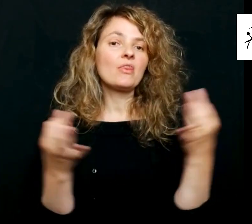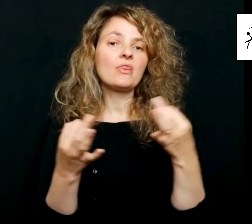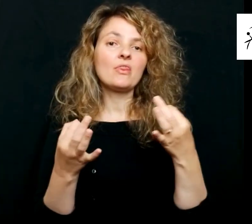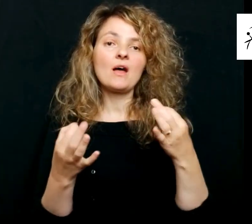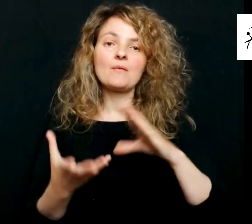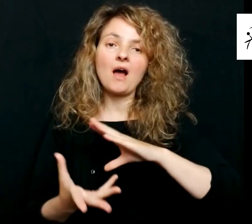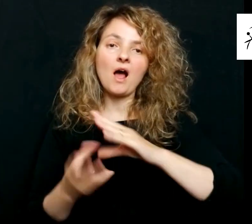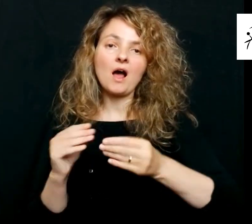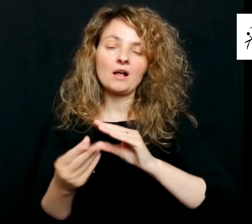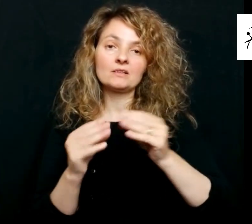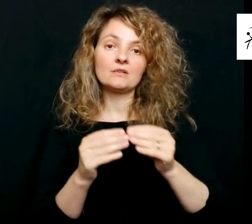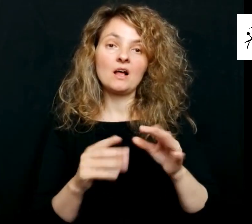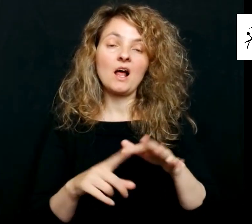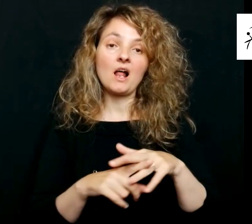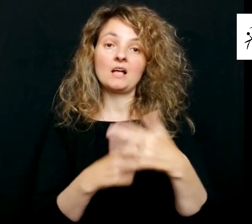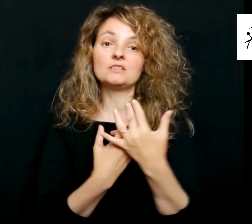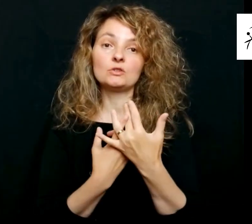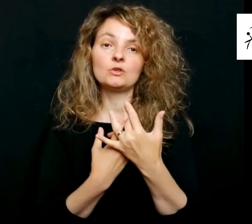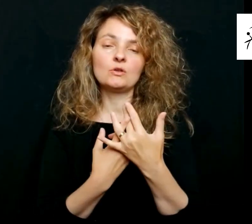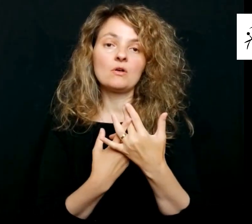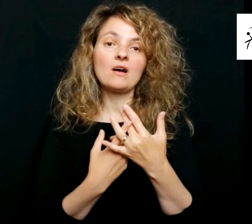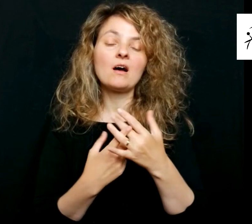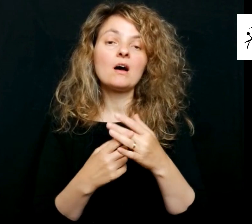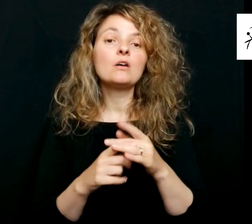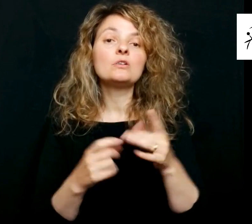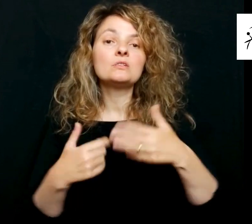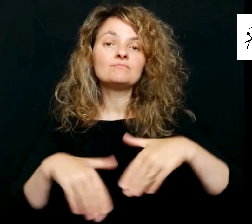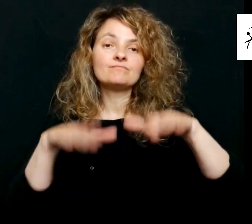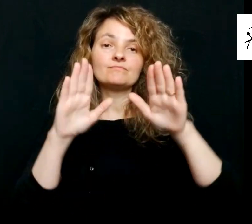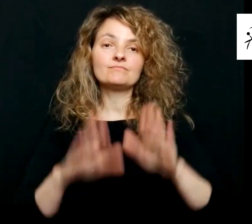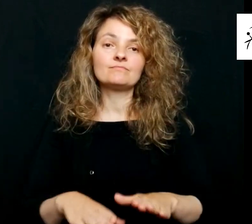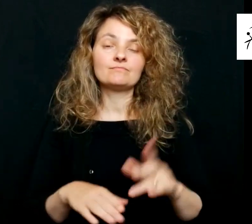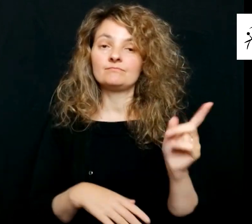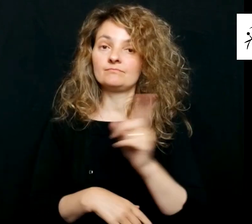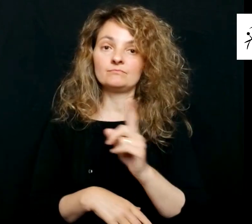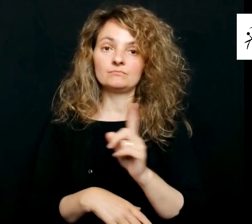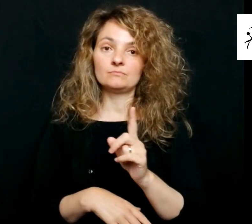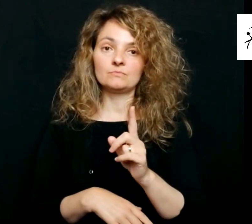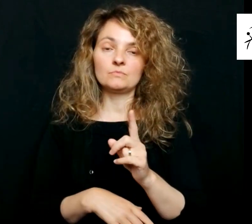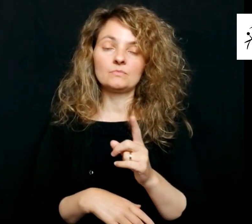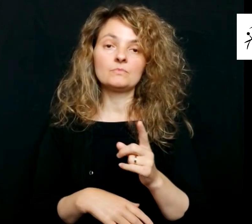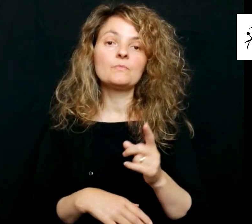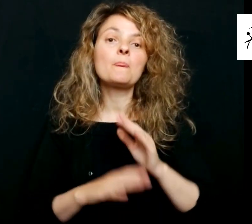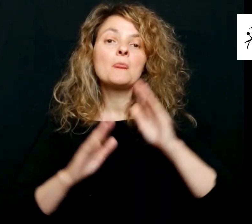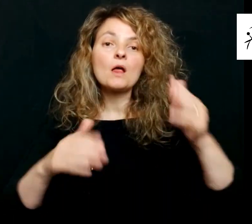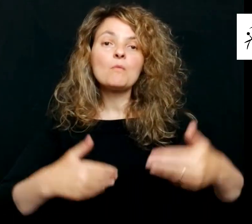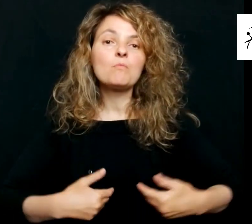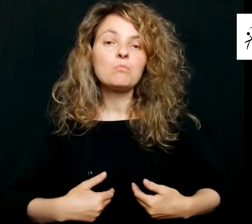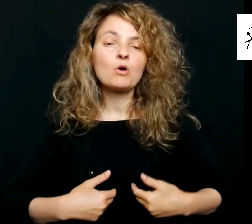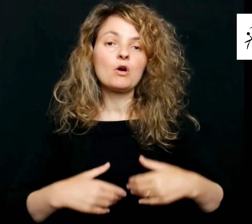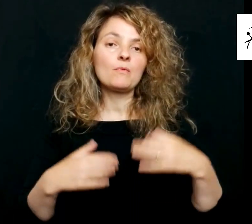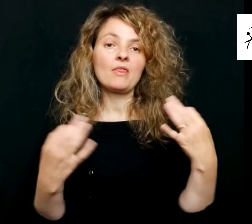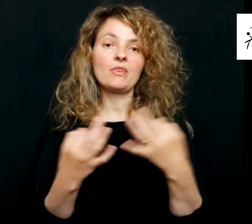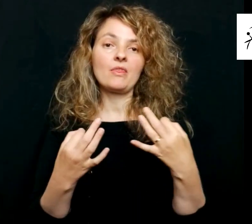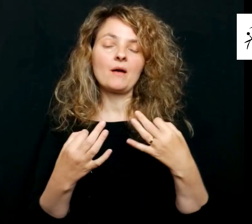que debería adaptarse a las actuales circunstancias en lugar de suspenderse y volver a la